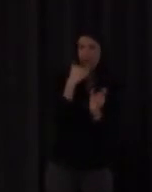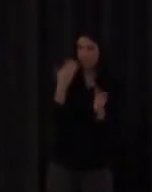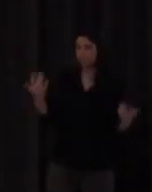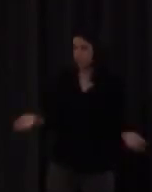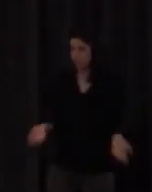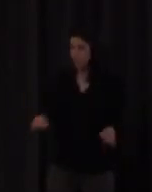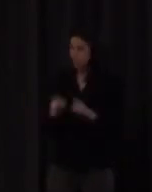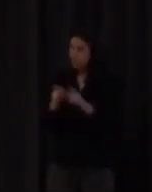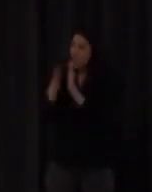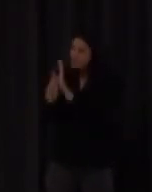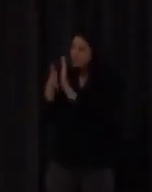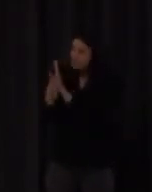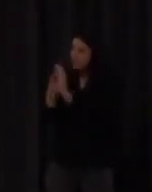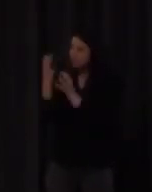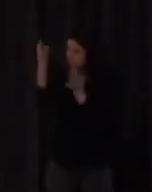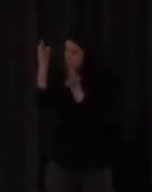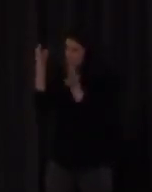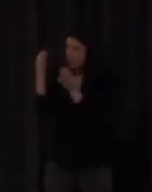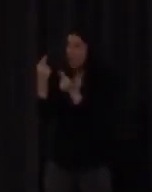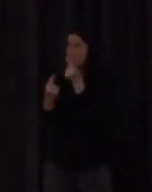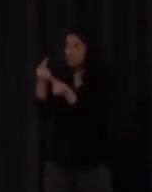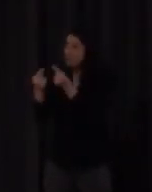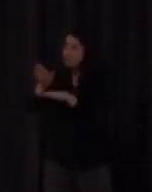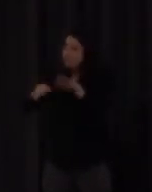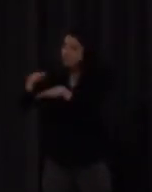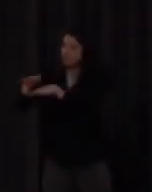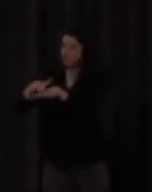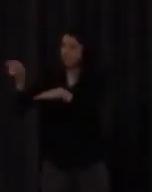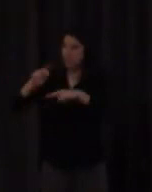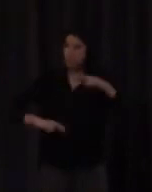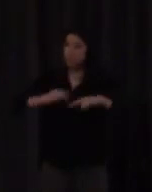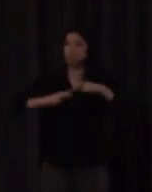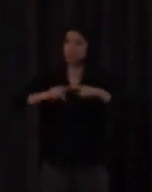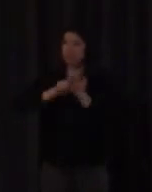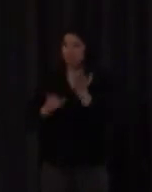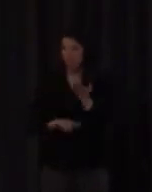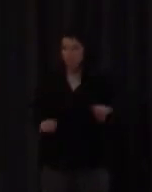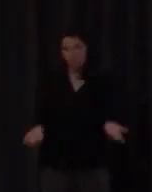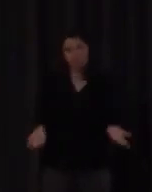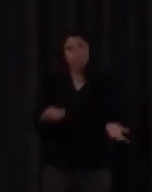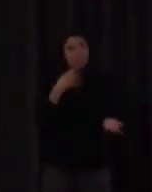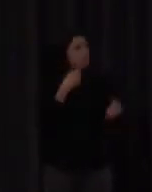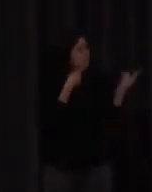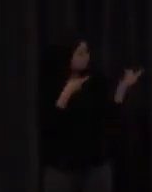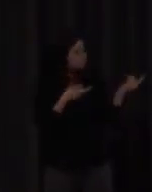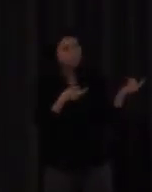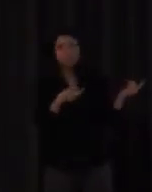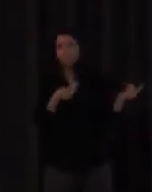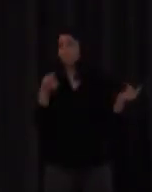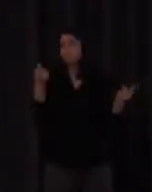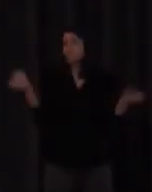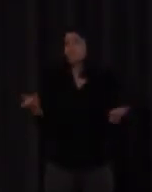estas formas y explicar cuál es la implicación de cada una de ellas por lo tanto estamos ante varios factores una alguien